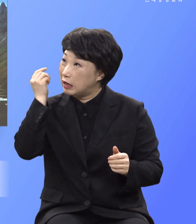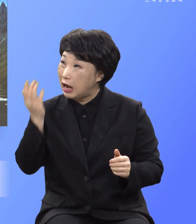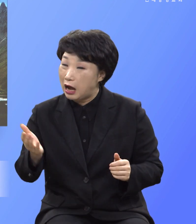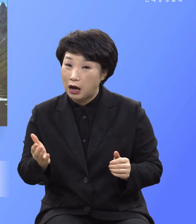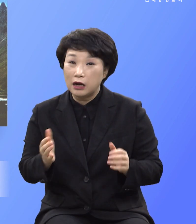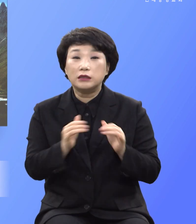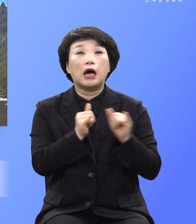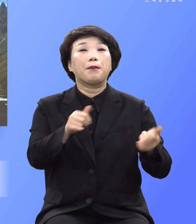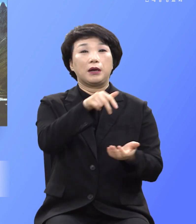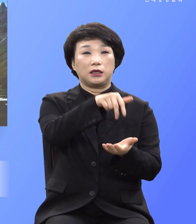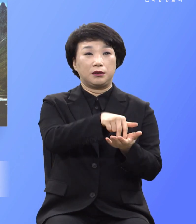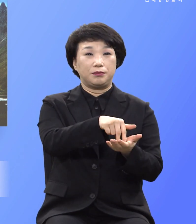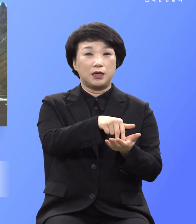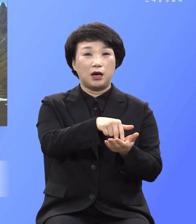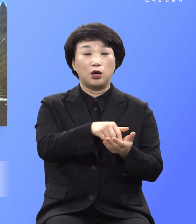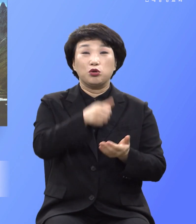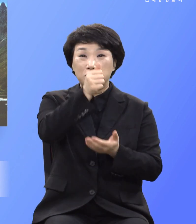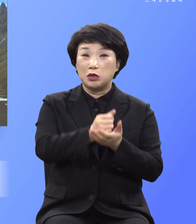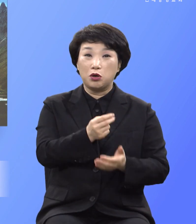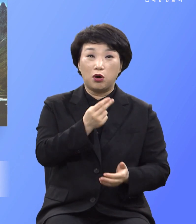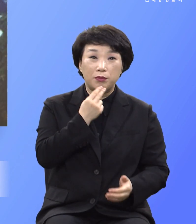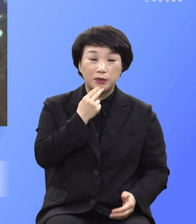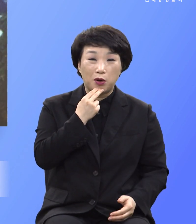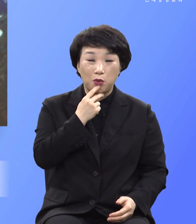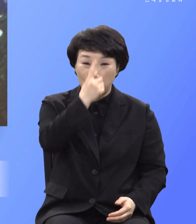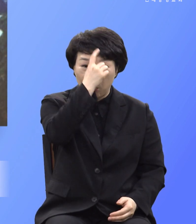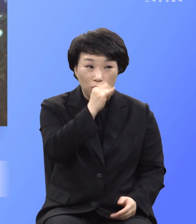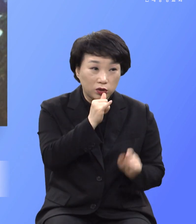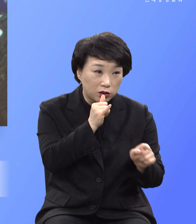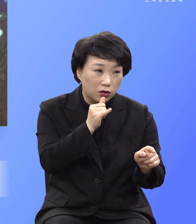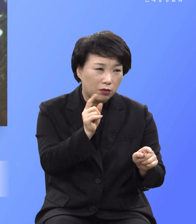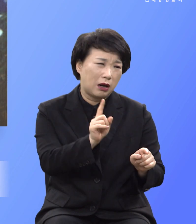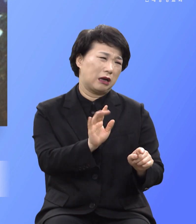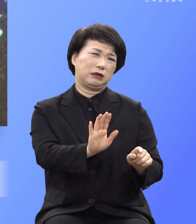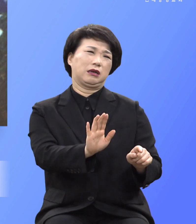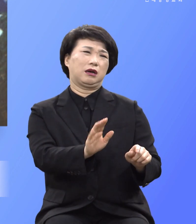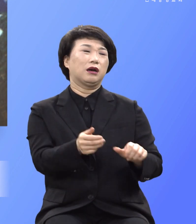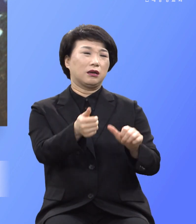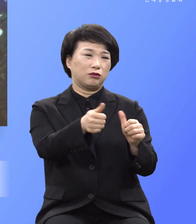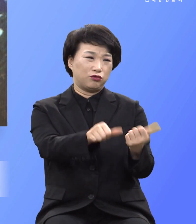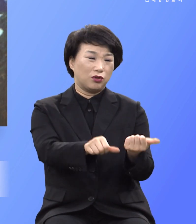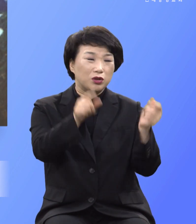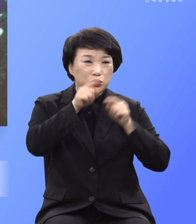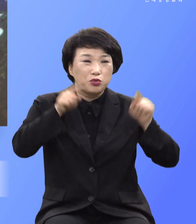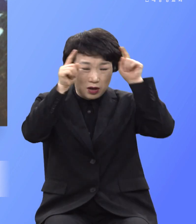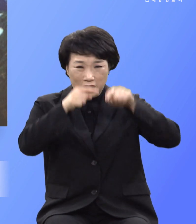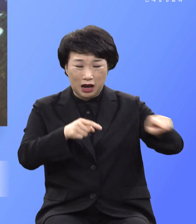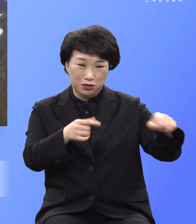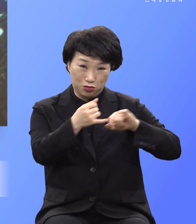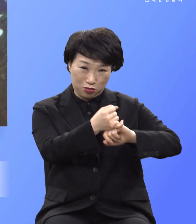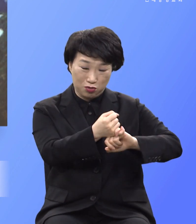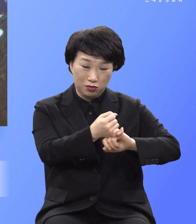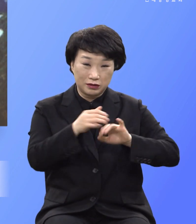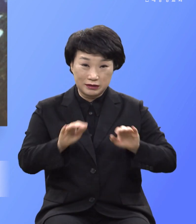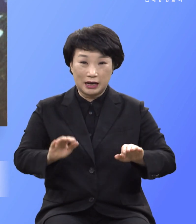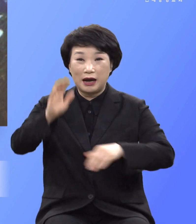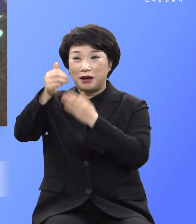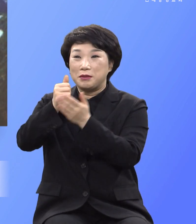기준에서 죄가 없다고 주장하면 너는 반드시 지옥 갈 것이니 그러므로 하나님 말씀은 죄가